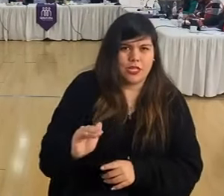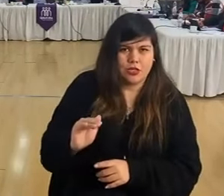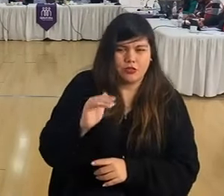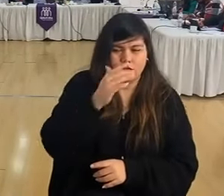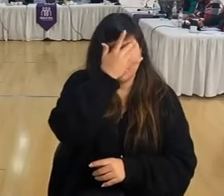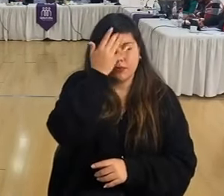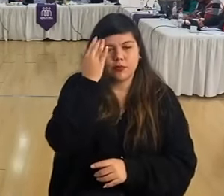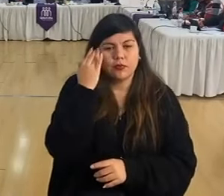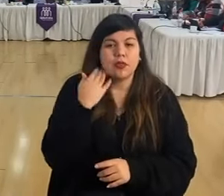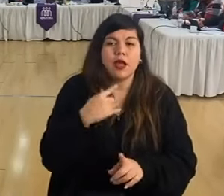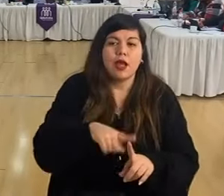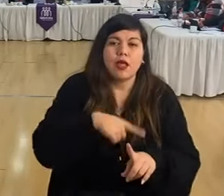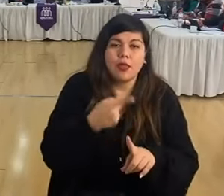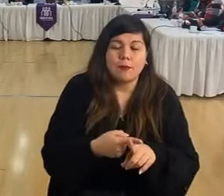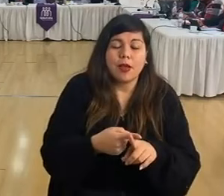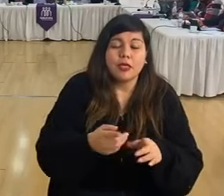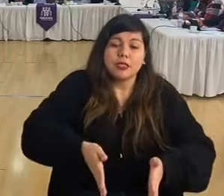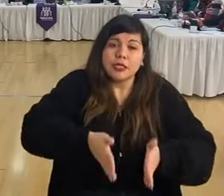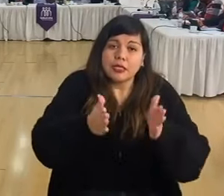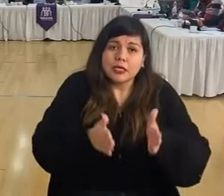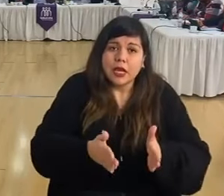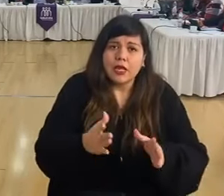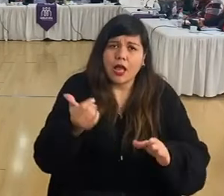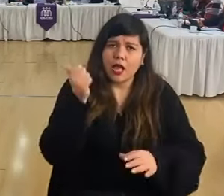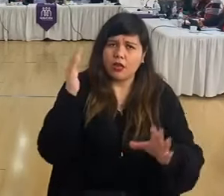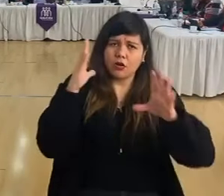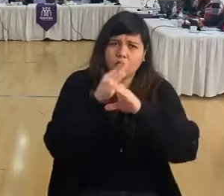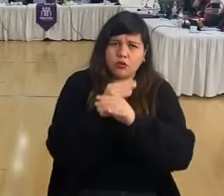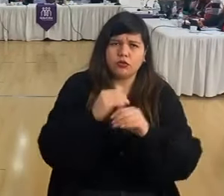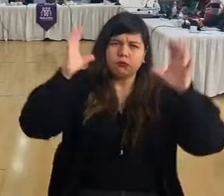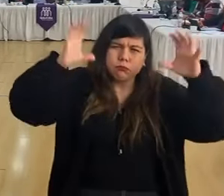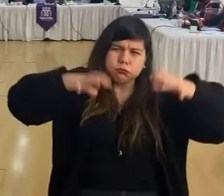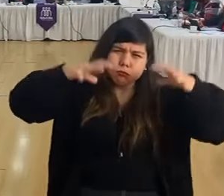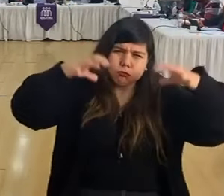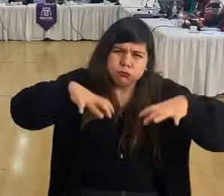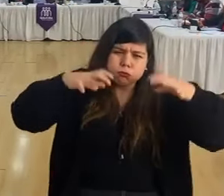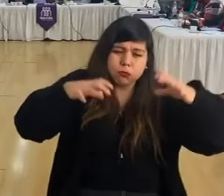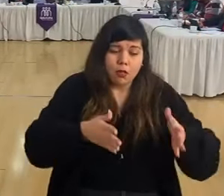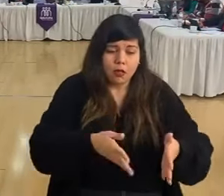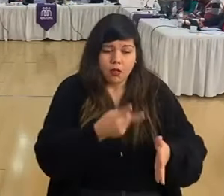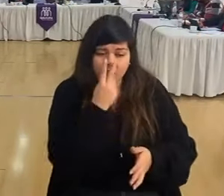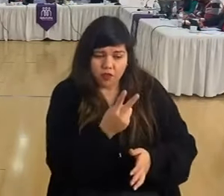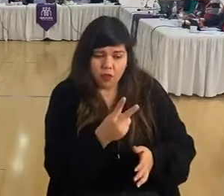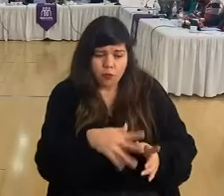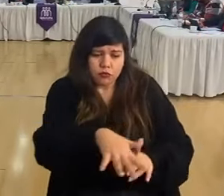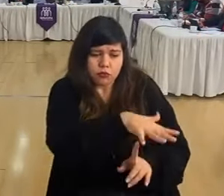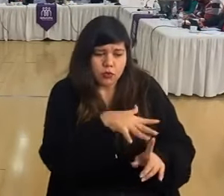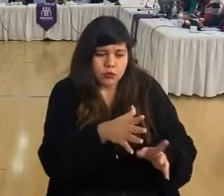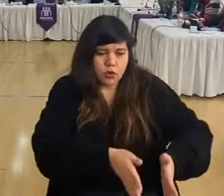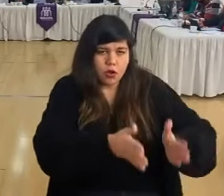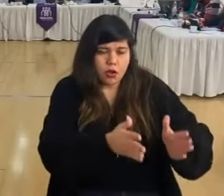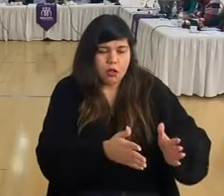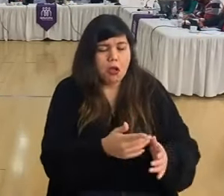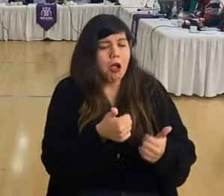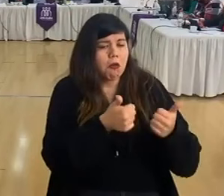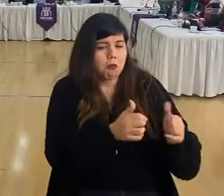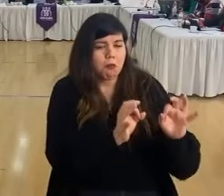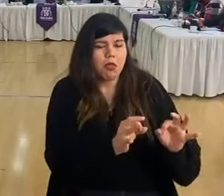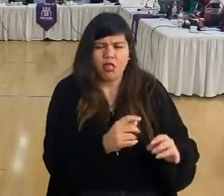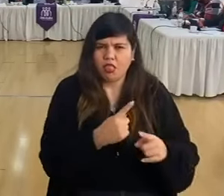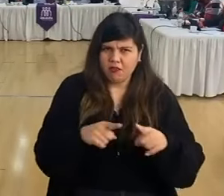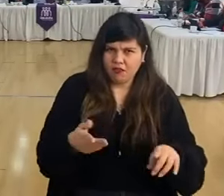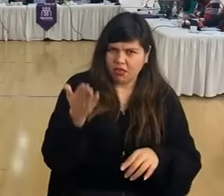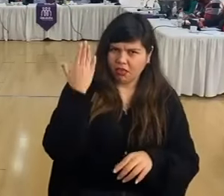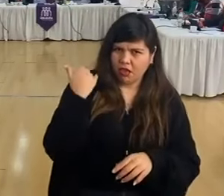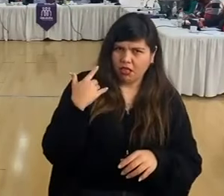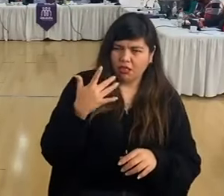Además de eso, las calles, estuvimos noche con las lluvias fuera de las calles y vimos que soportaron bastante bien comparado con otra ocasión a pesar